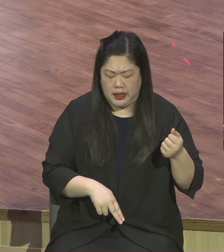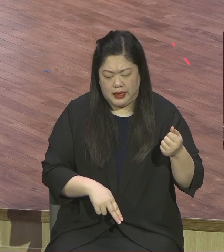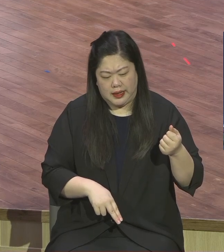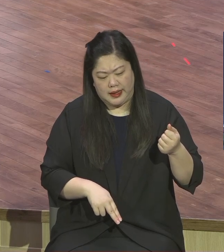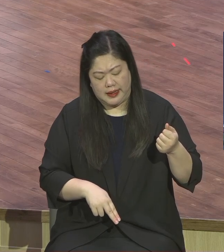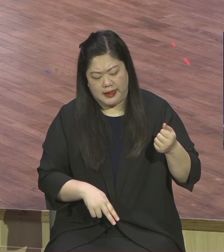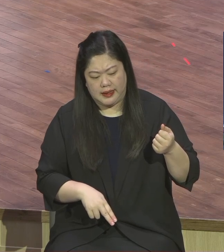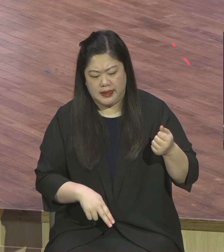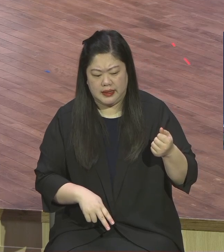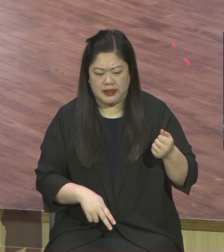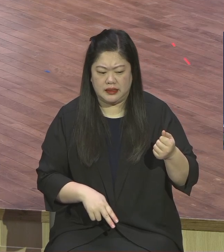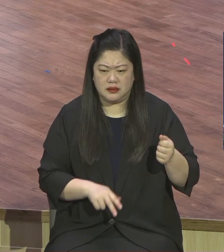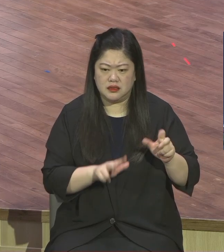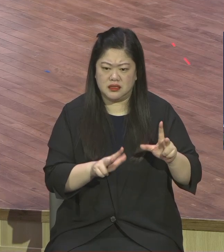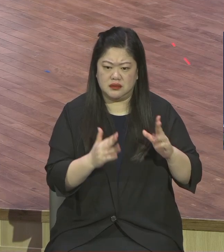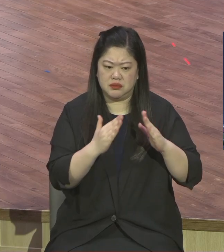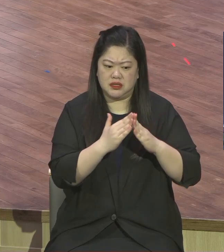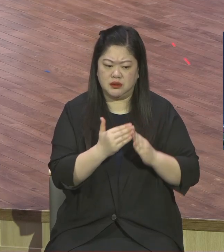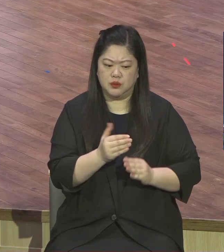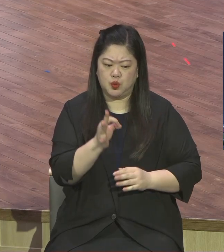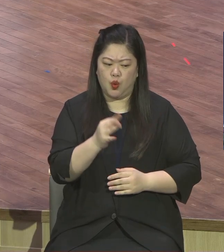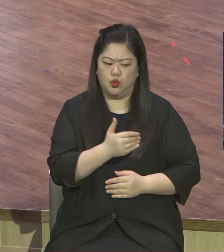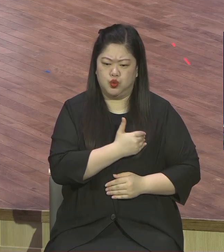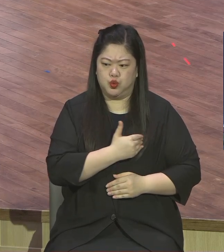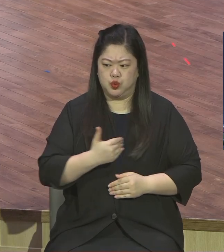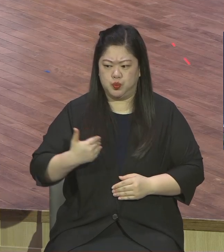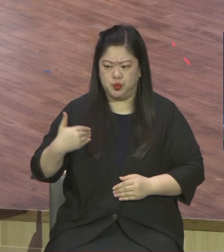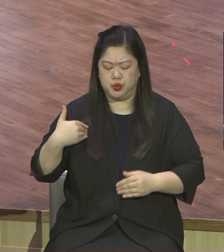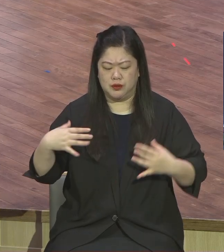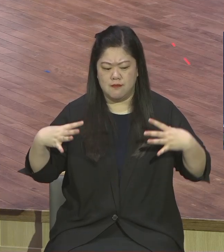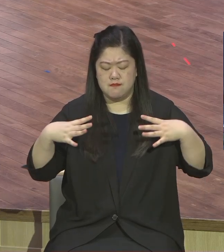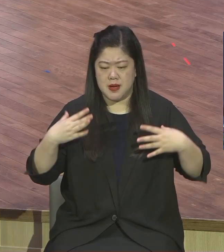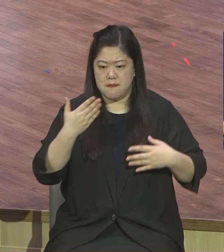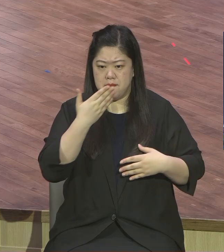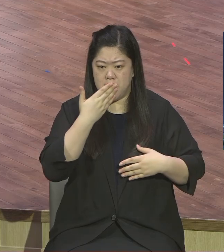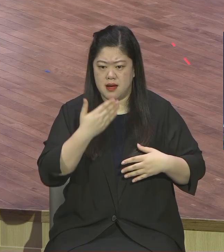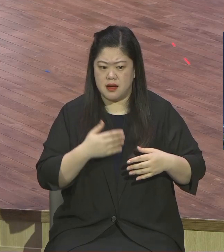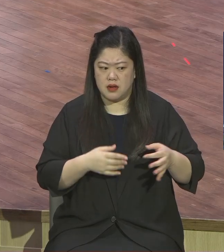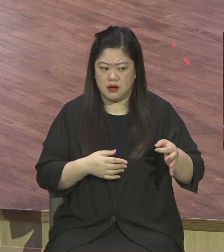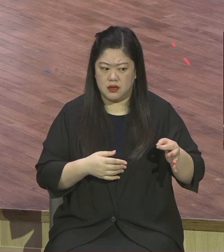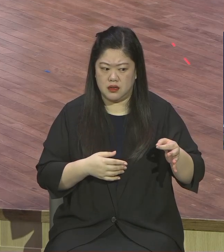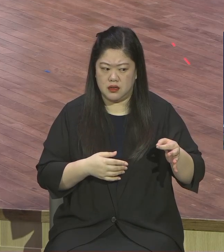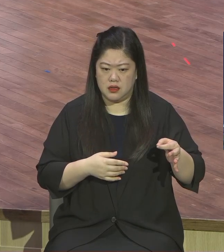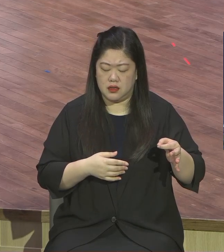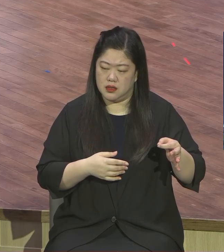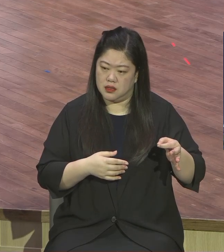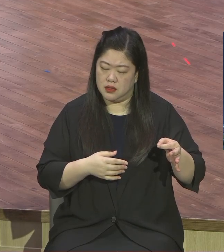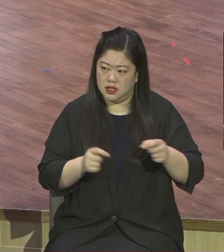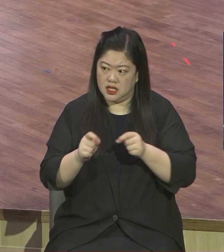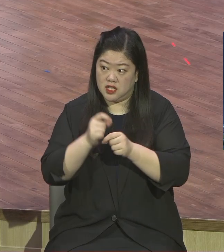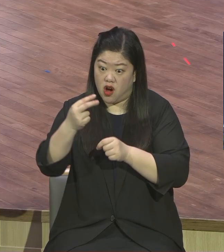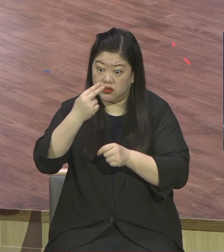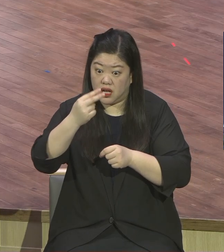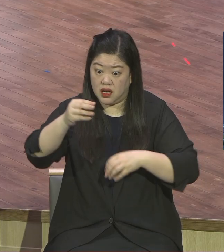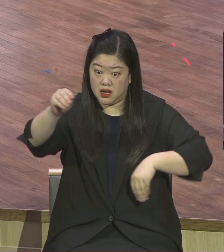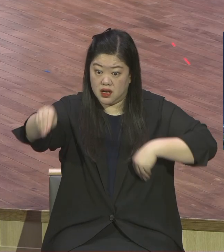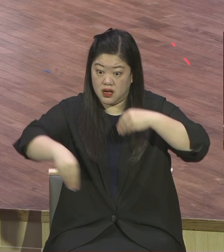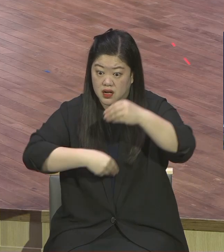물질 때문에 영원한 눈에 보이지 않는다고 영원한 것을 포기해버려 이런 일